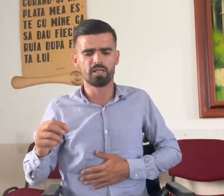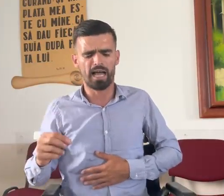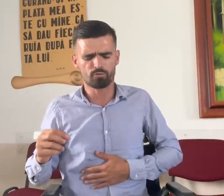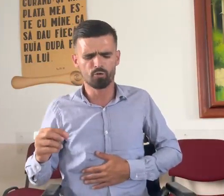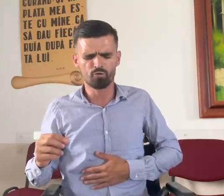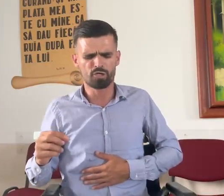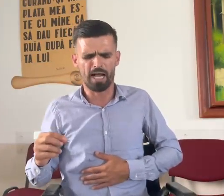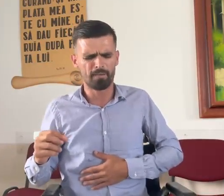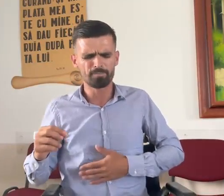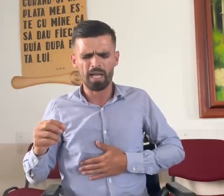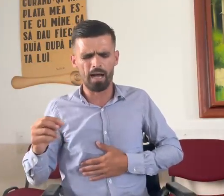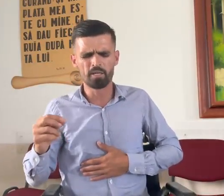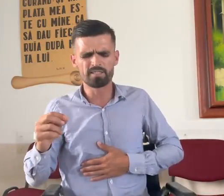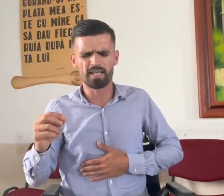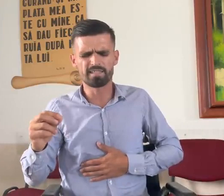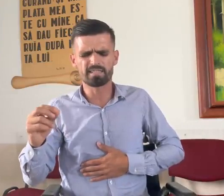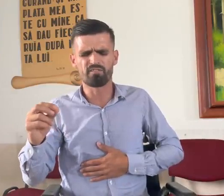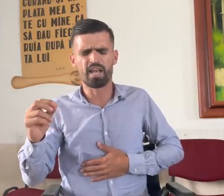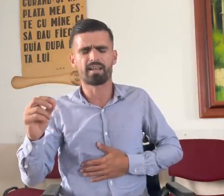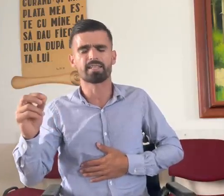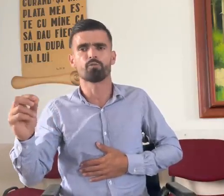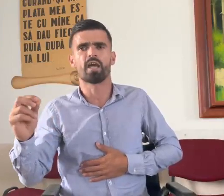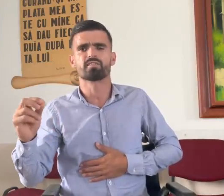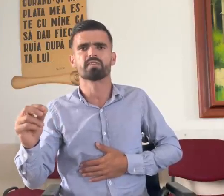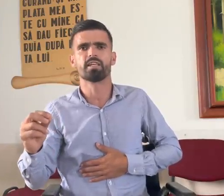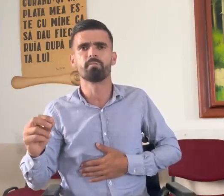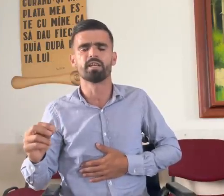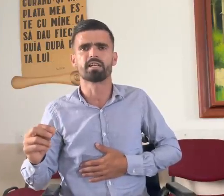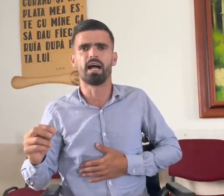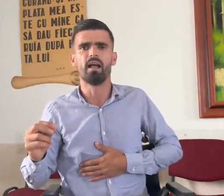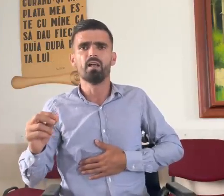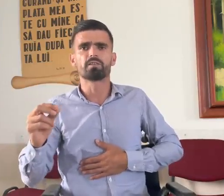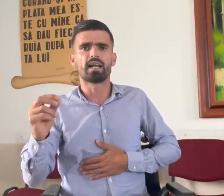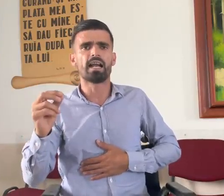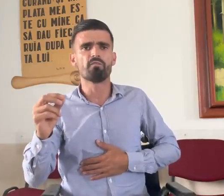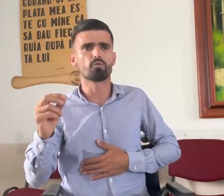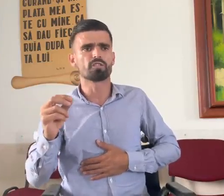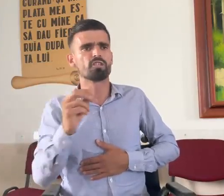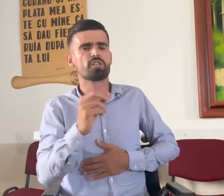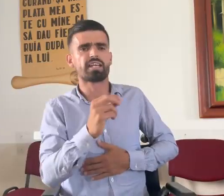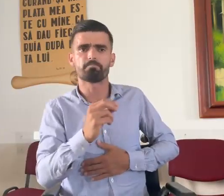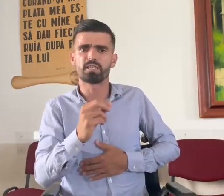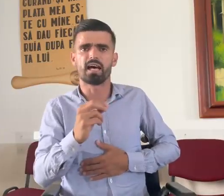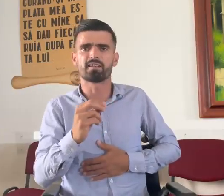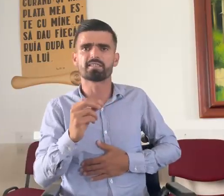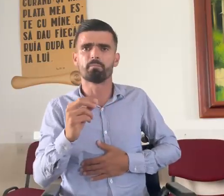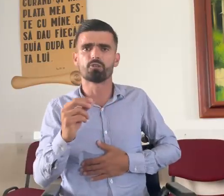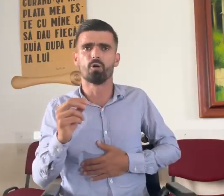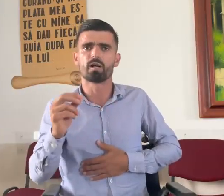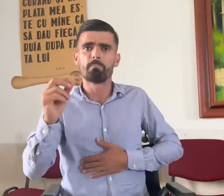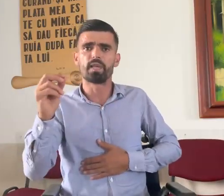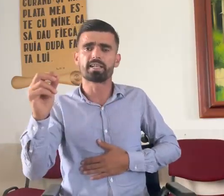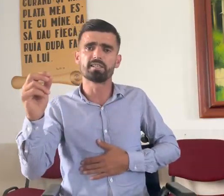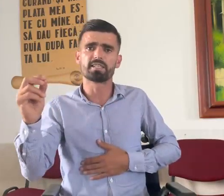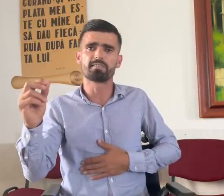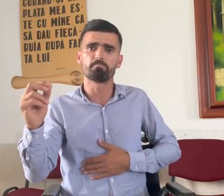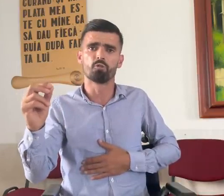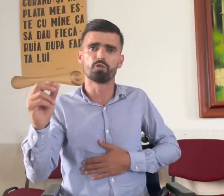atunci am înțeles că viața nu este nimica, dar n-am vrut nici la spital să mă duc, decât să-i spun lui